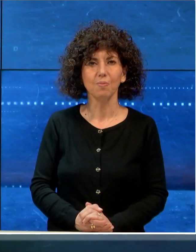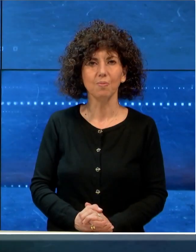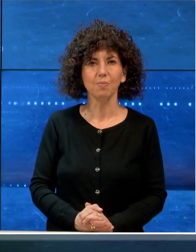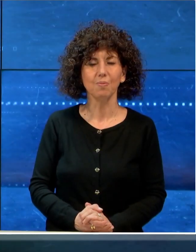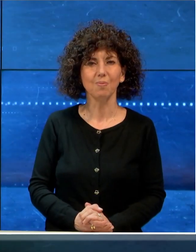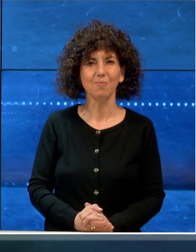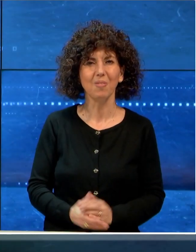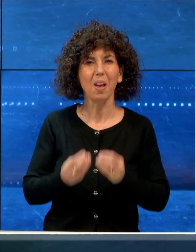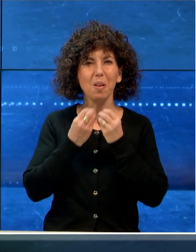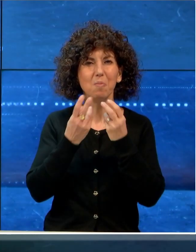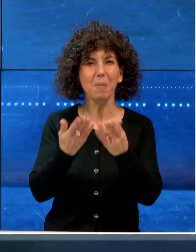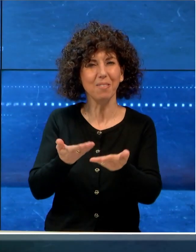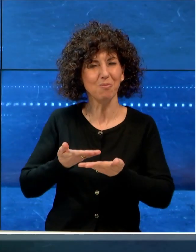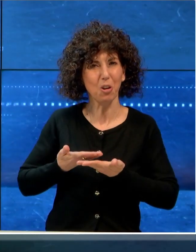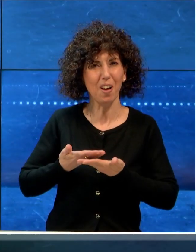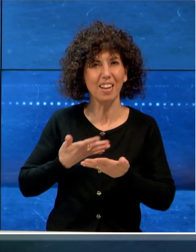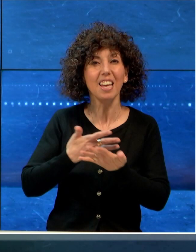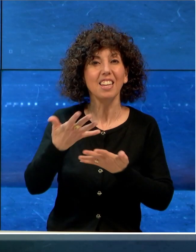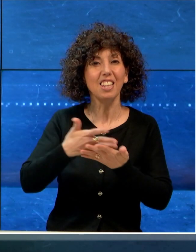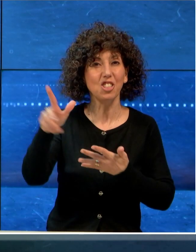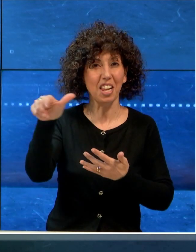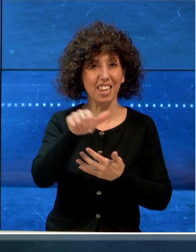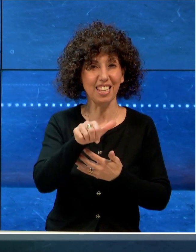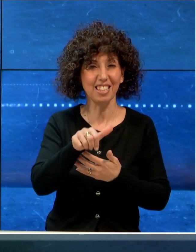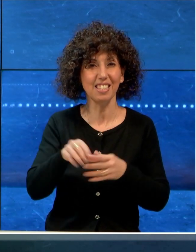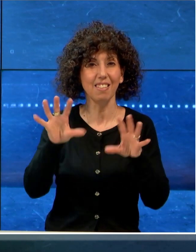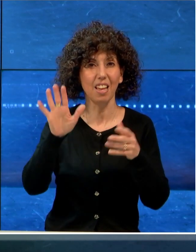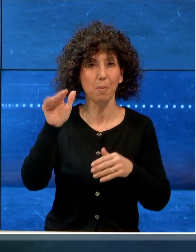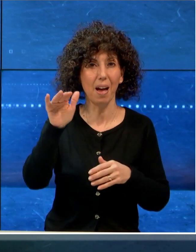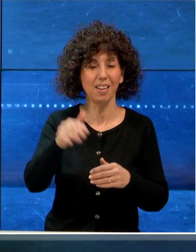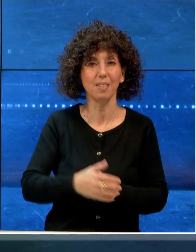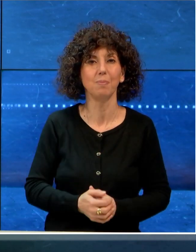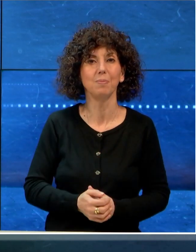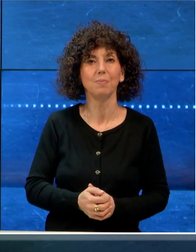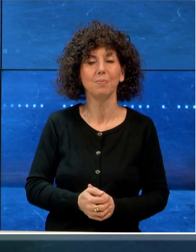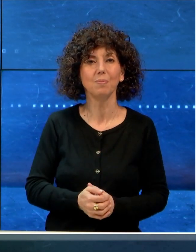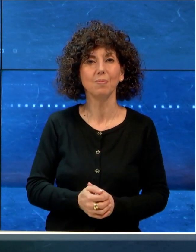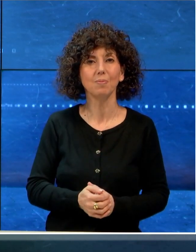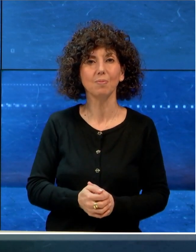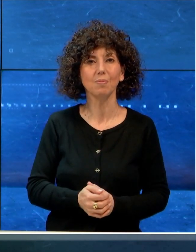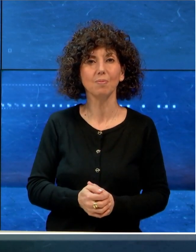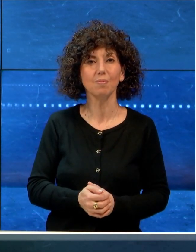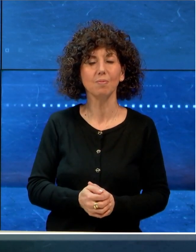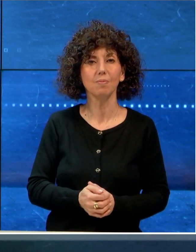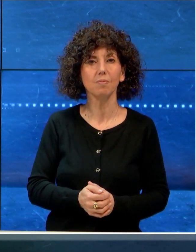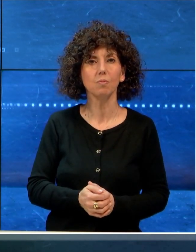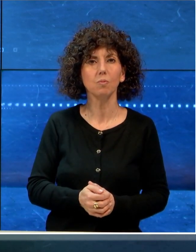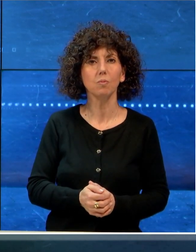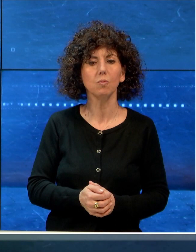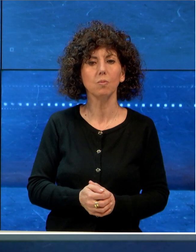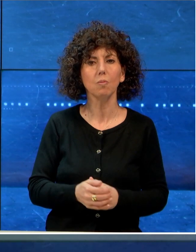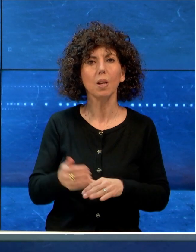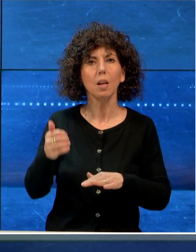Ben trovati con il TG Liss di Telebari. Non ho mai